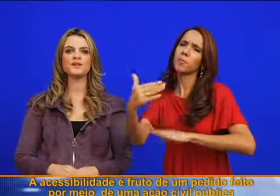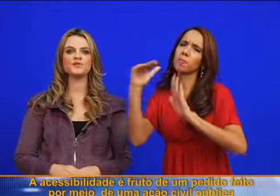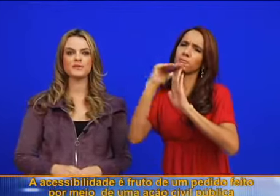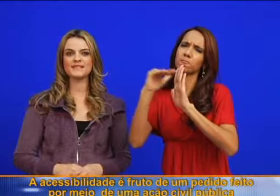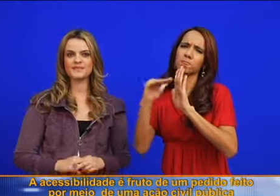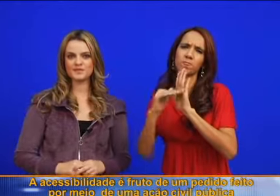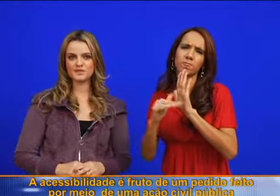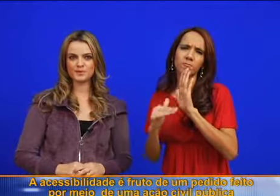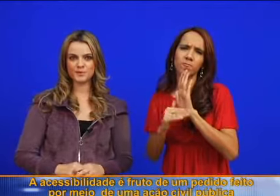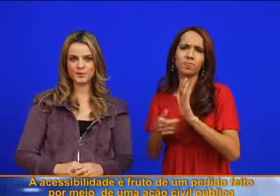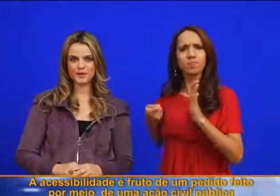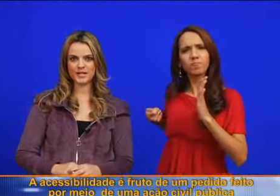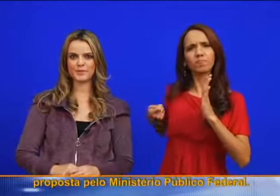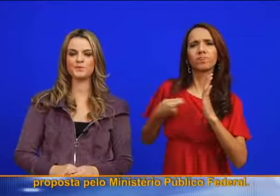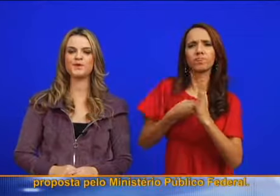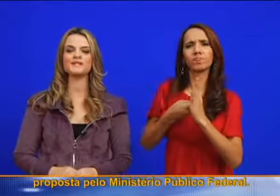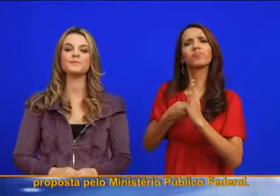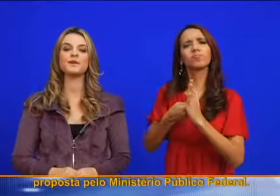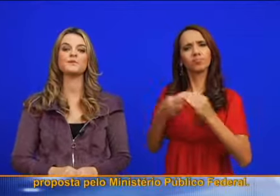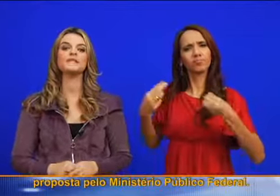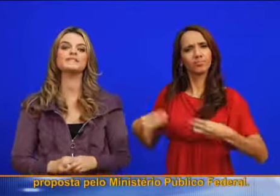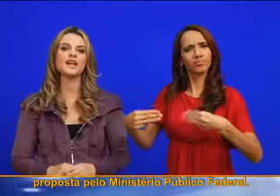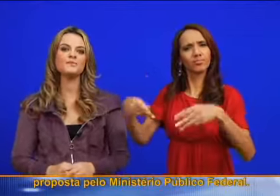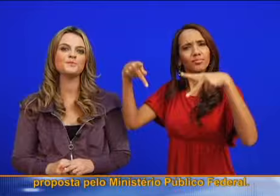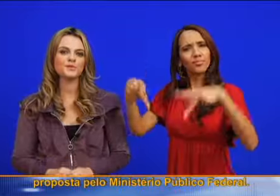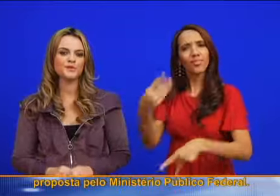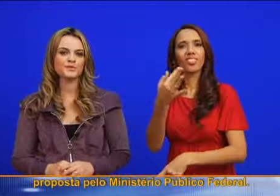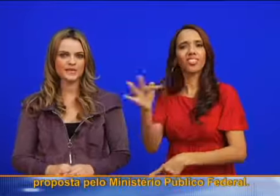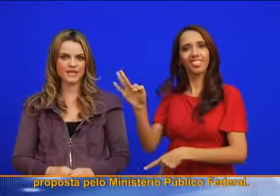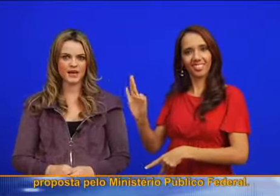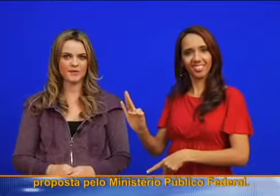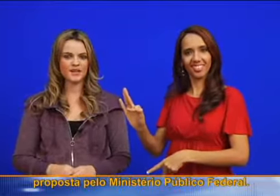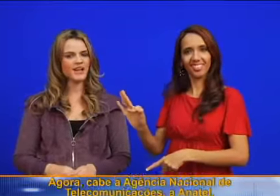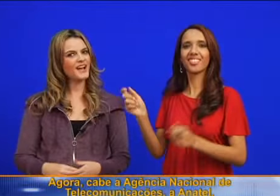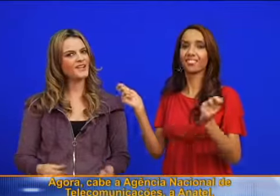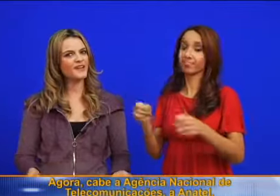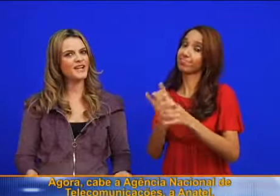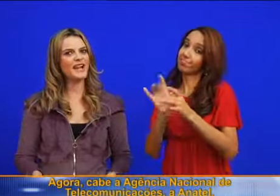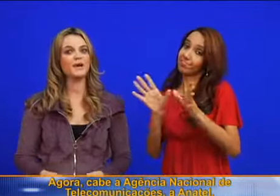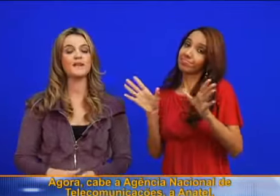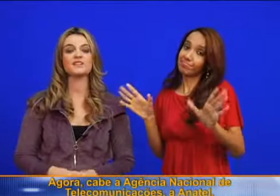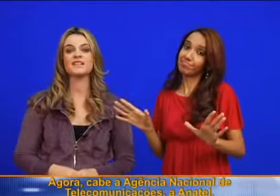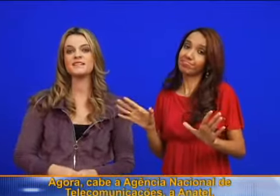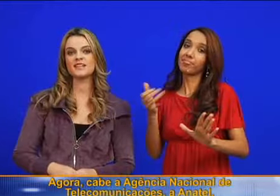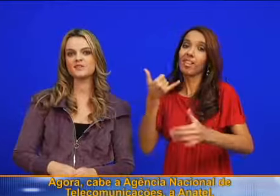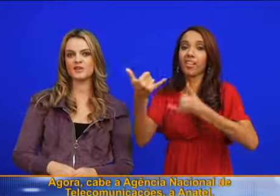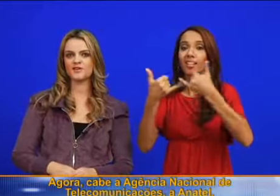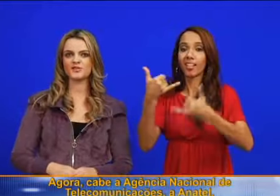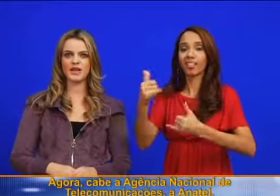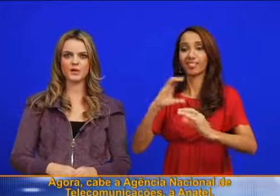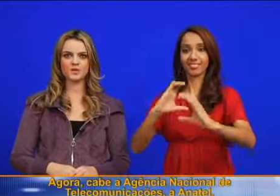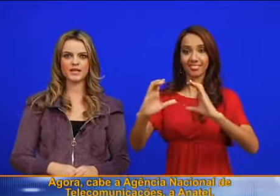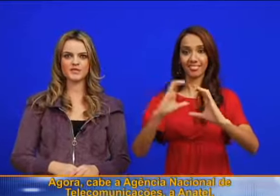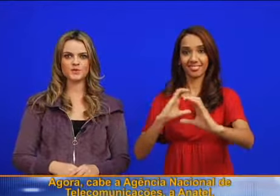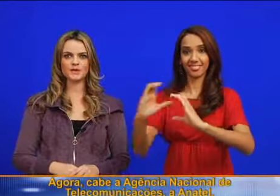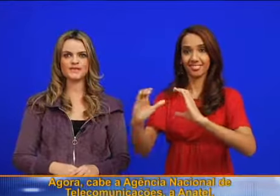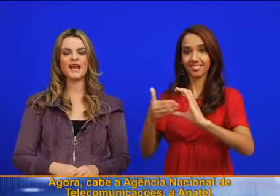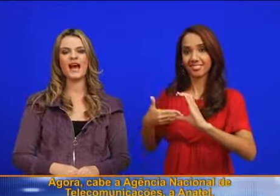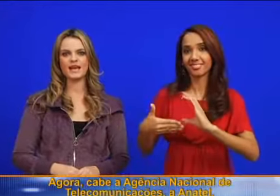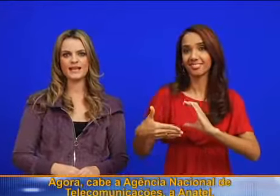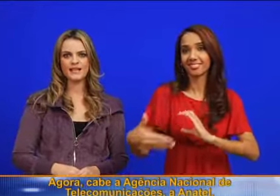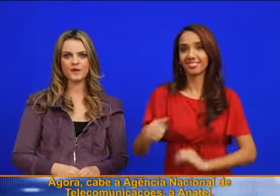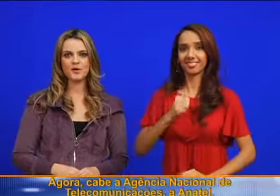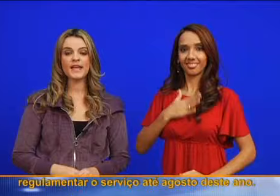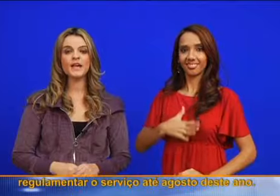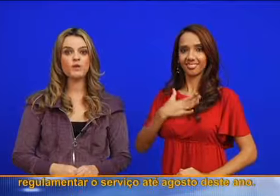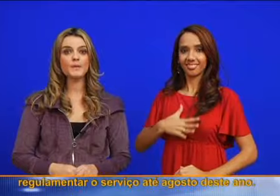feito por meio de uma ação civil pública proposta pelo Ministério Público Federal. Agora cabe à Agência Nacional de Telecomunicações,